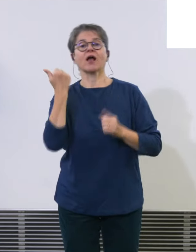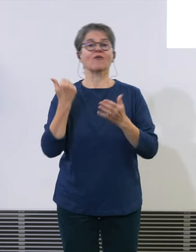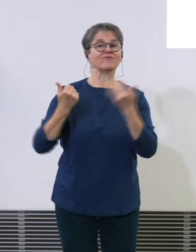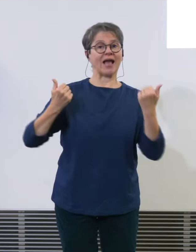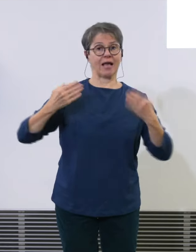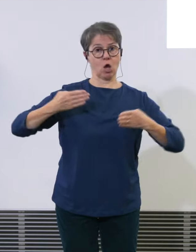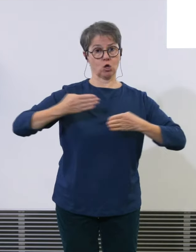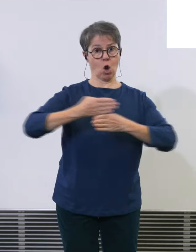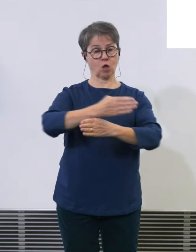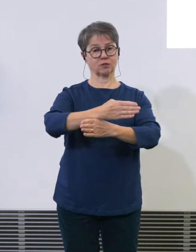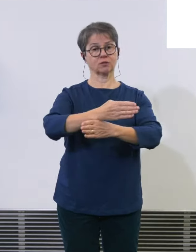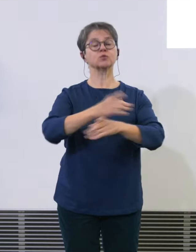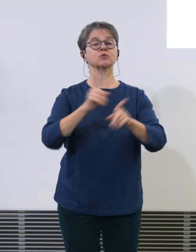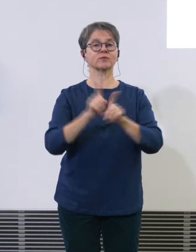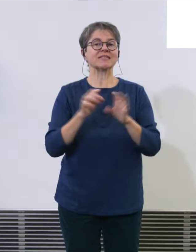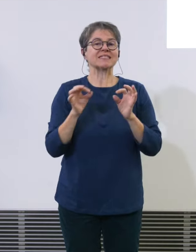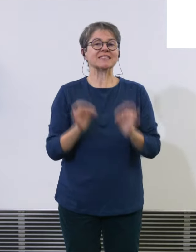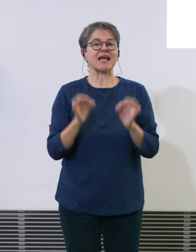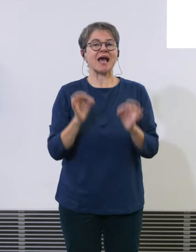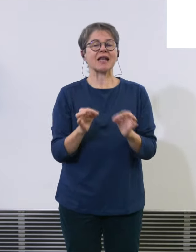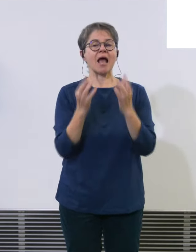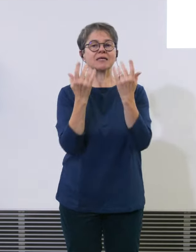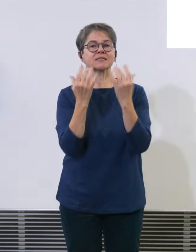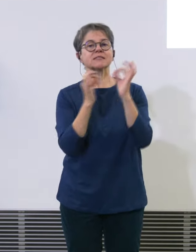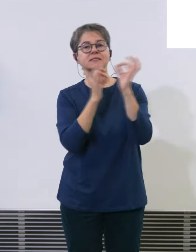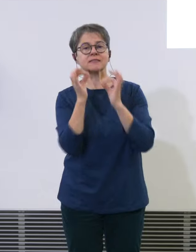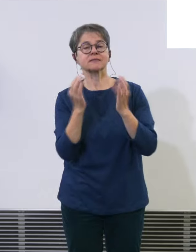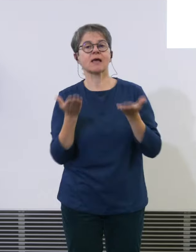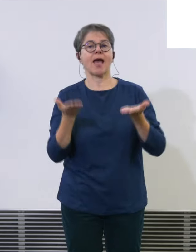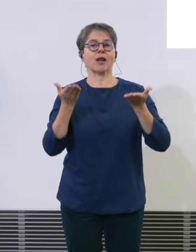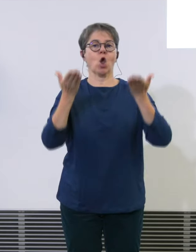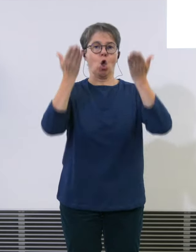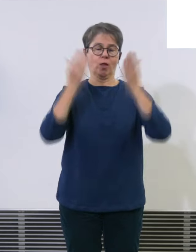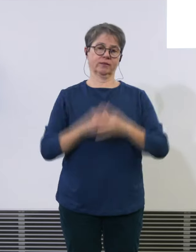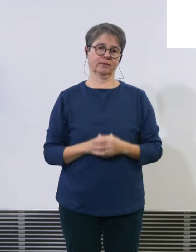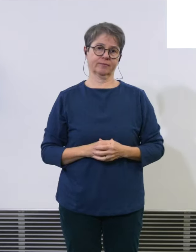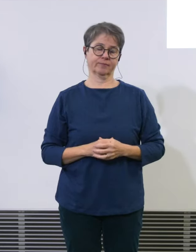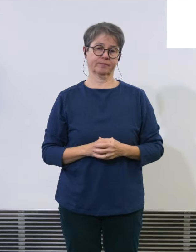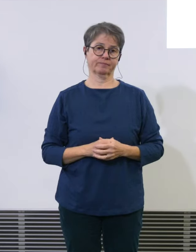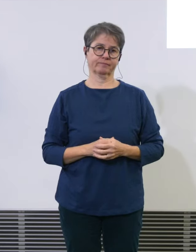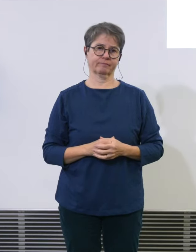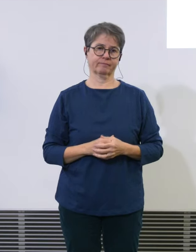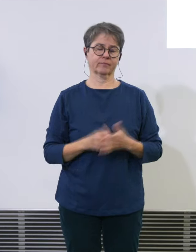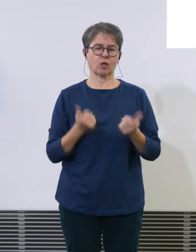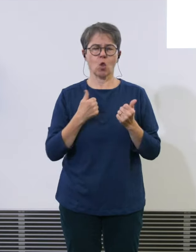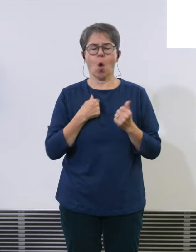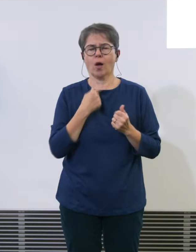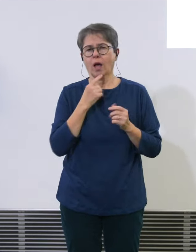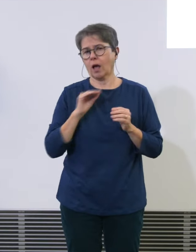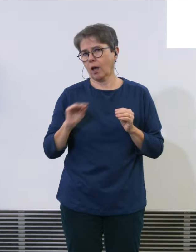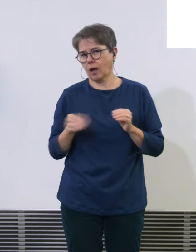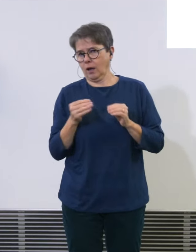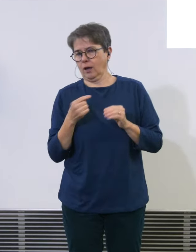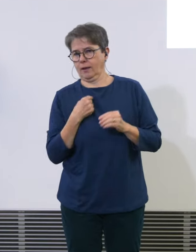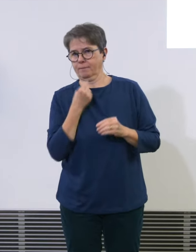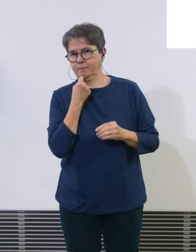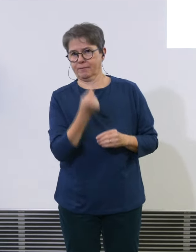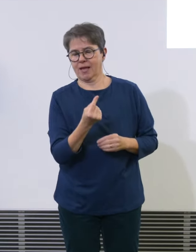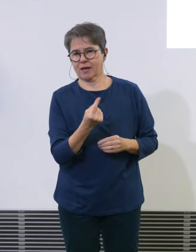Sicherheitsmarge. Vielleicht noch, also Klammerbemerkung da, das Nord-Konzept ist uns das beste